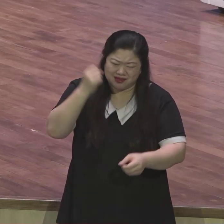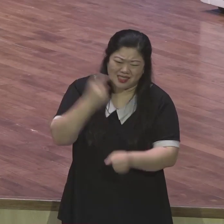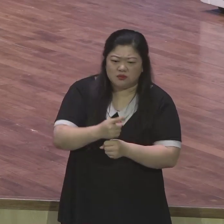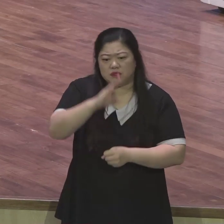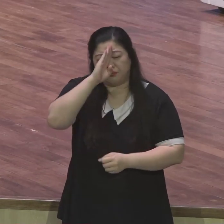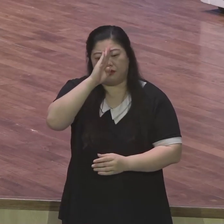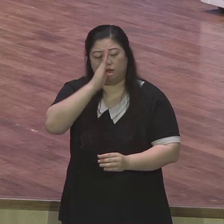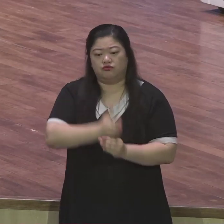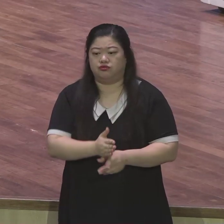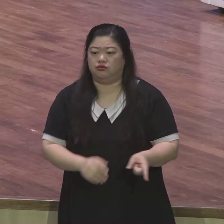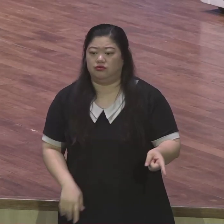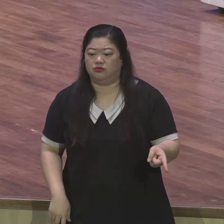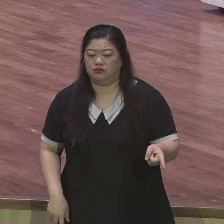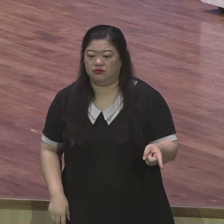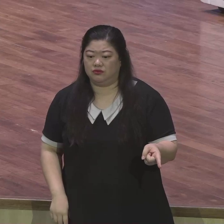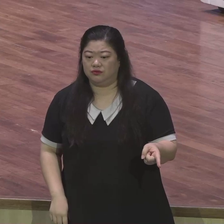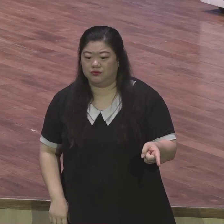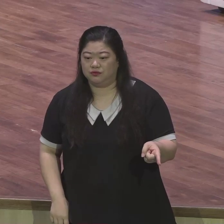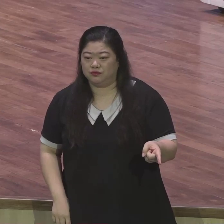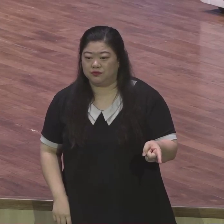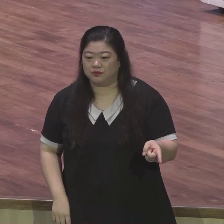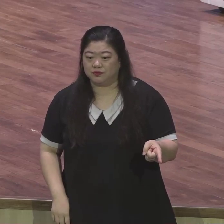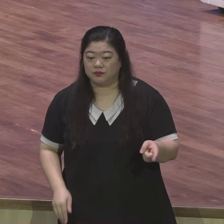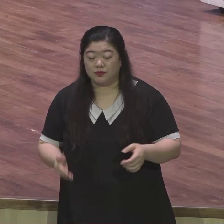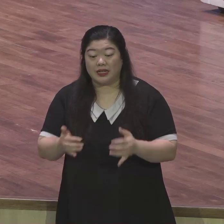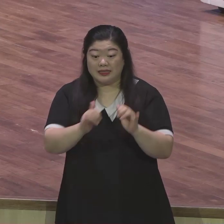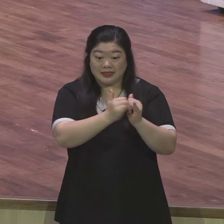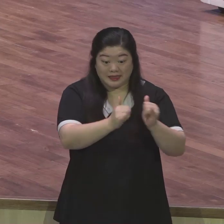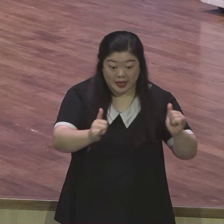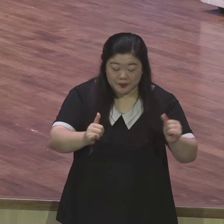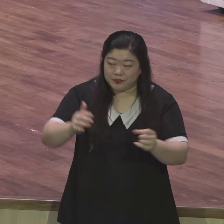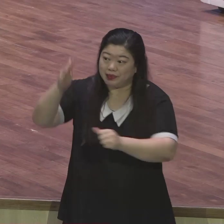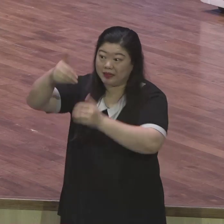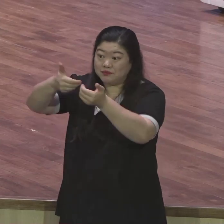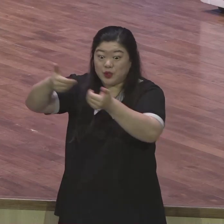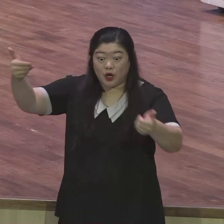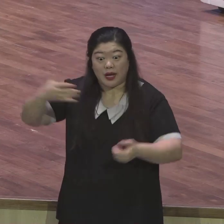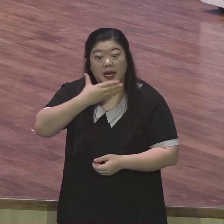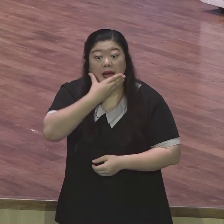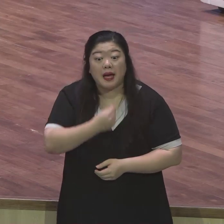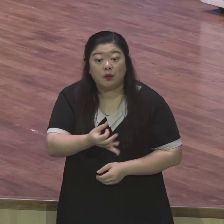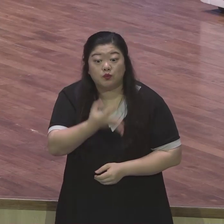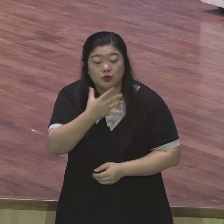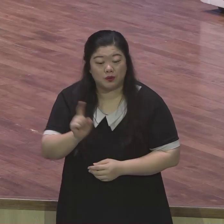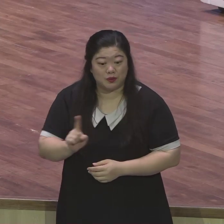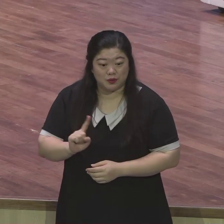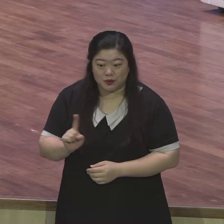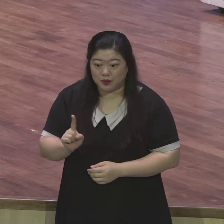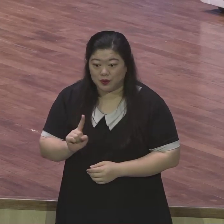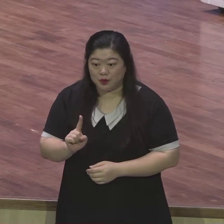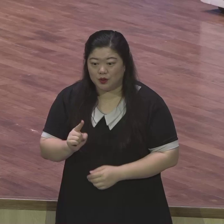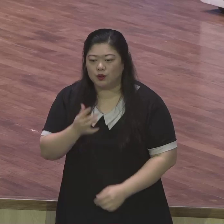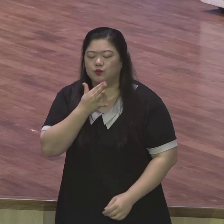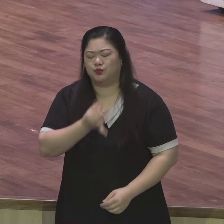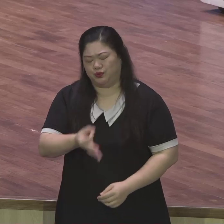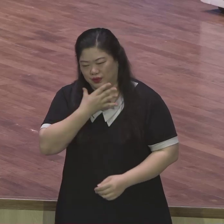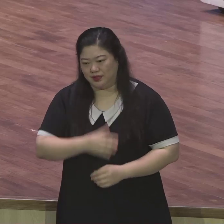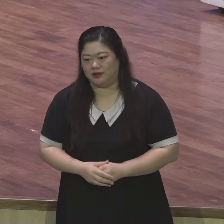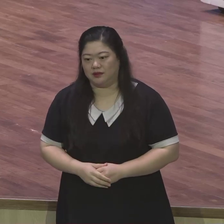인간은 하나님을 떠나서 절대 행복할 수가 없습니다 아무리 잘 사는 것처럼 보여도 하나님 떠난 그